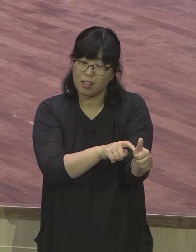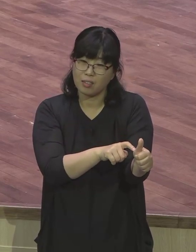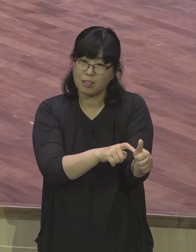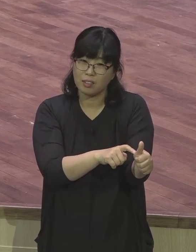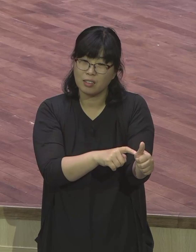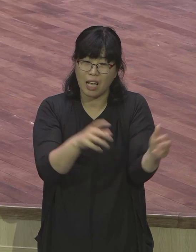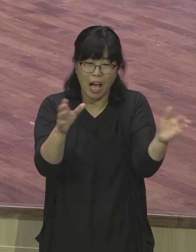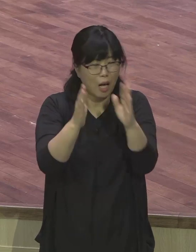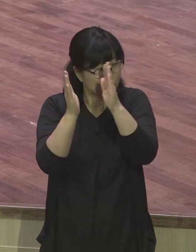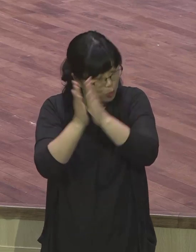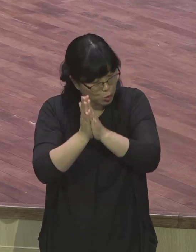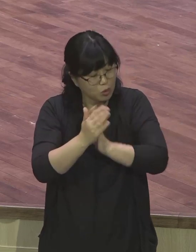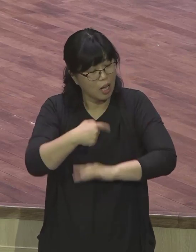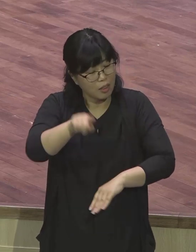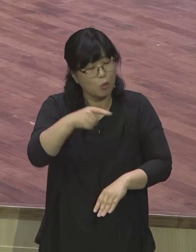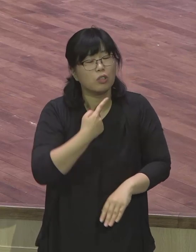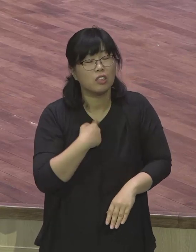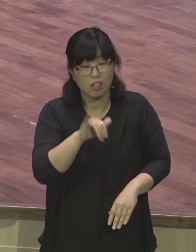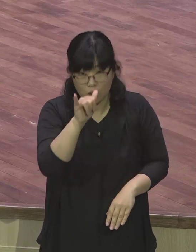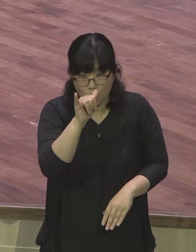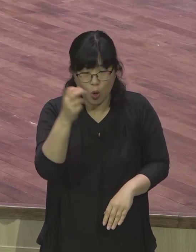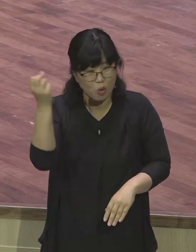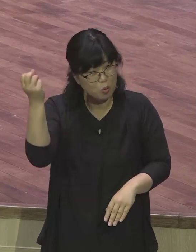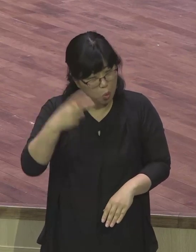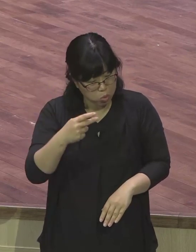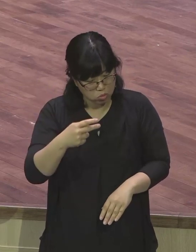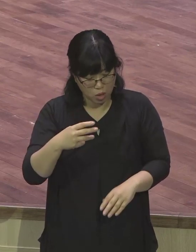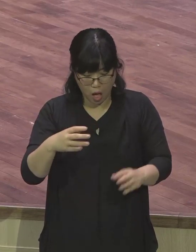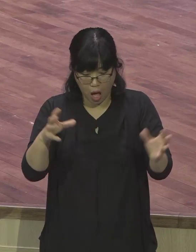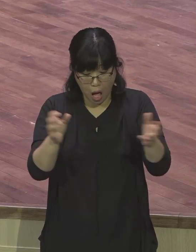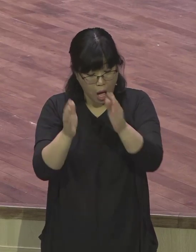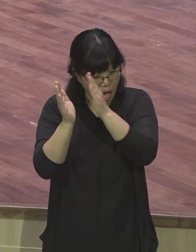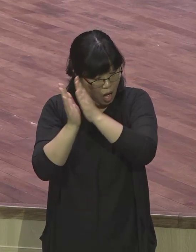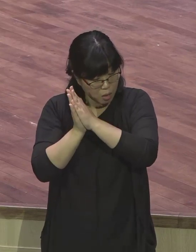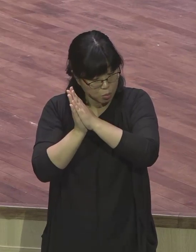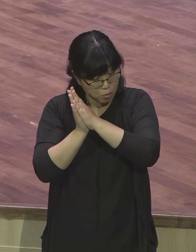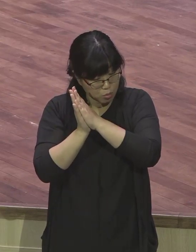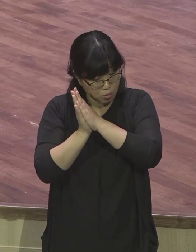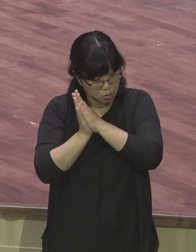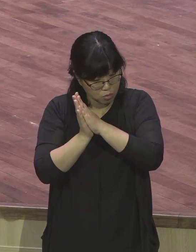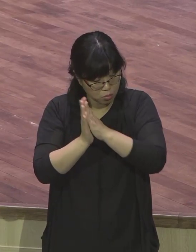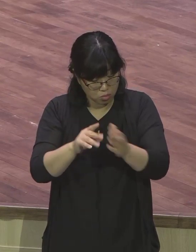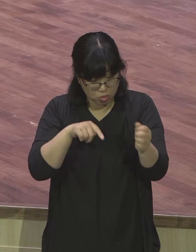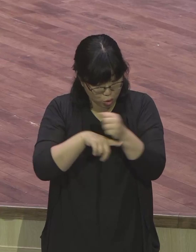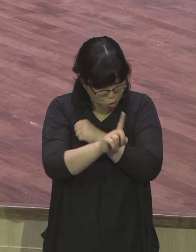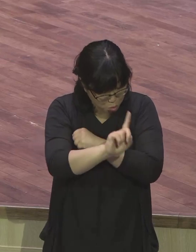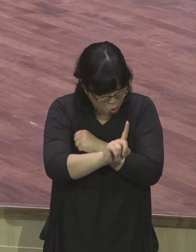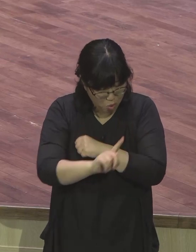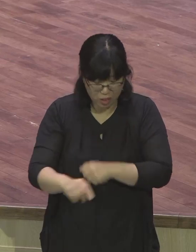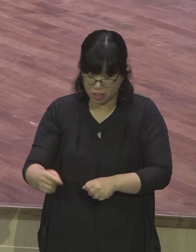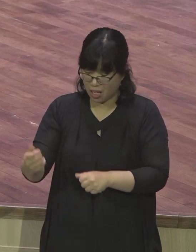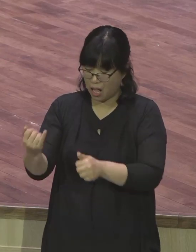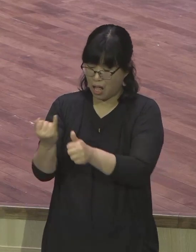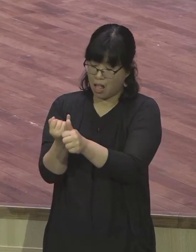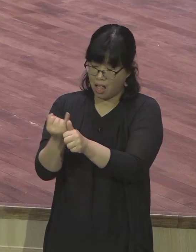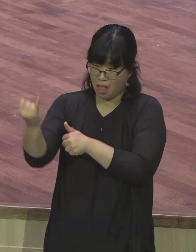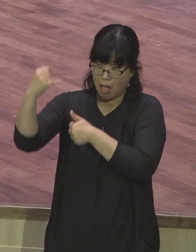또 아내의 말에 순종해서 다녀온 남자분들이 많다는 것을 보게 되었습니다 그래서 이제는 자발적으로